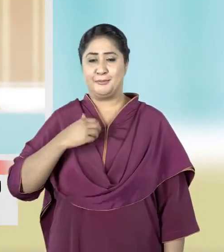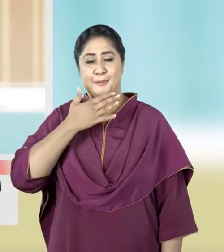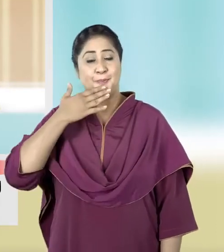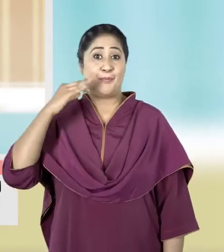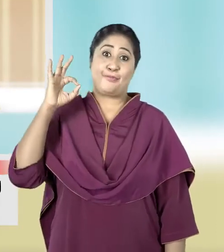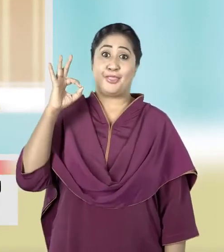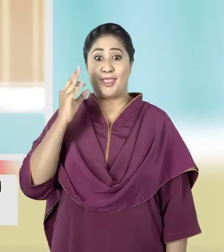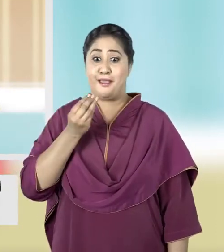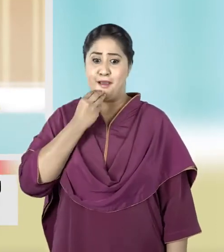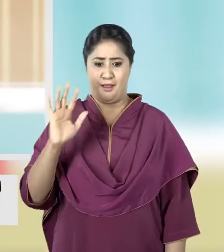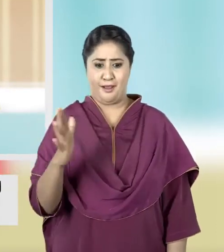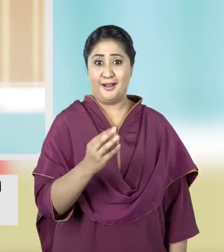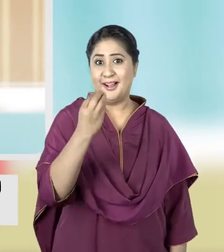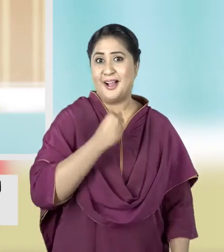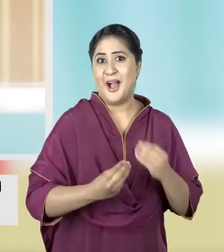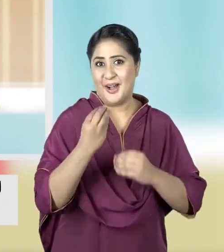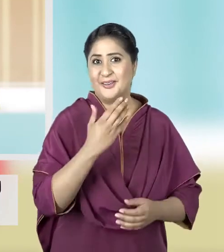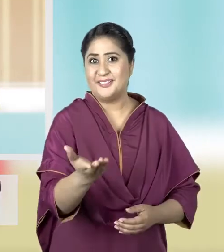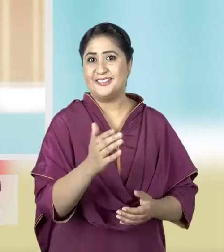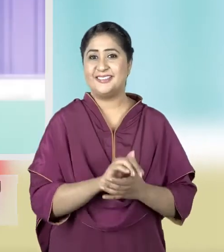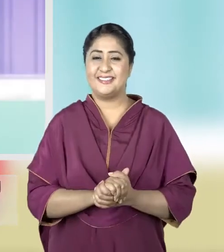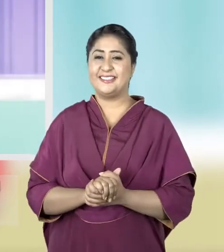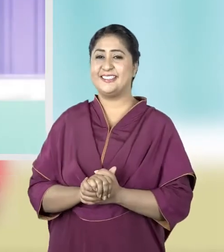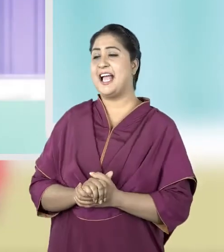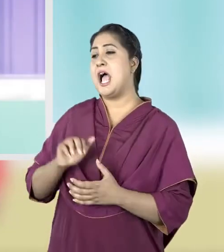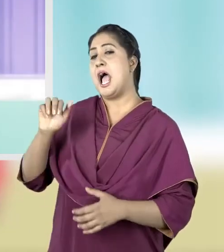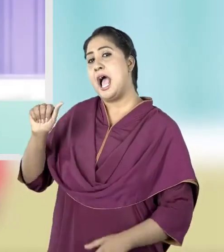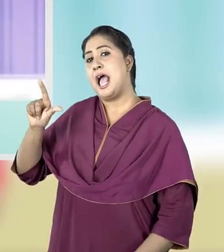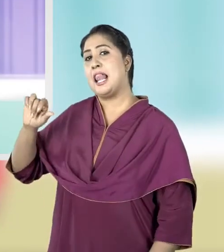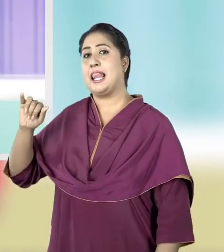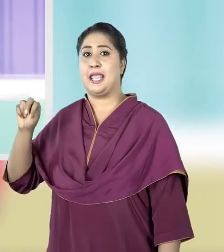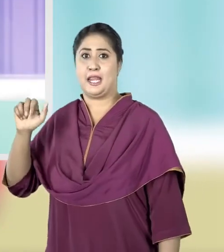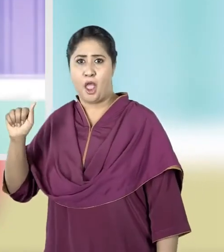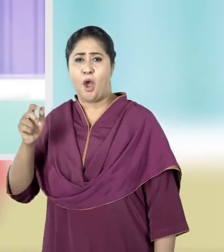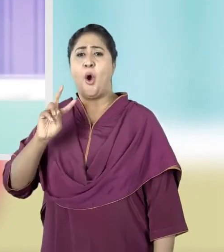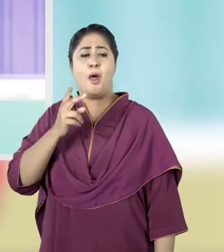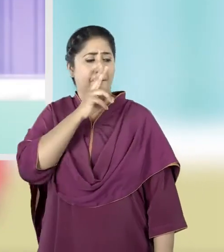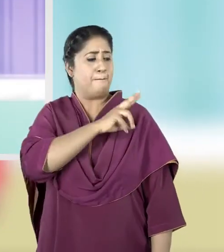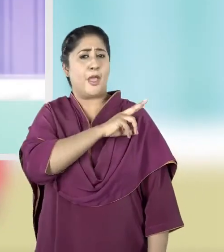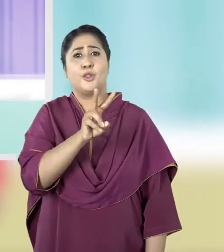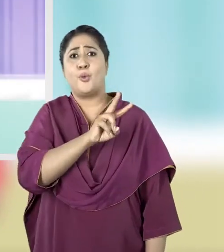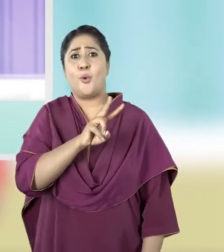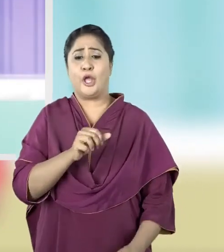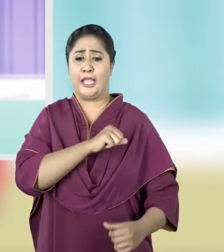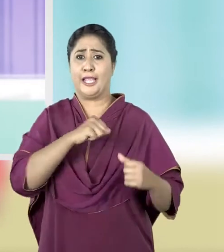मज़िदार खाने खाएंगे अलीना और आनिया ईद पर मेहंदी लगाएंगी